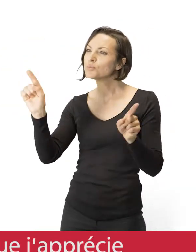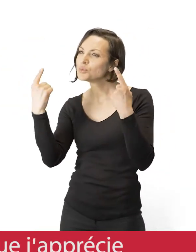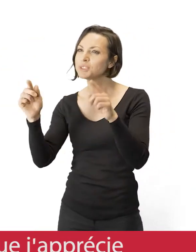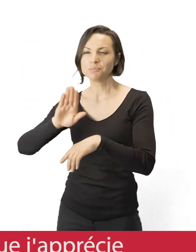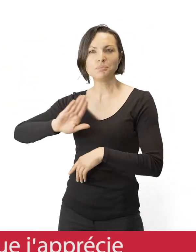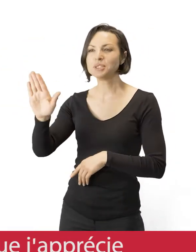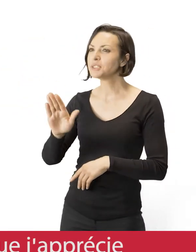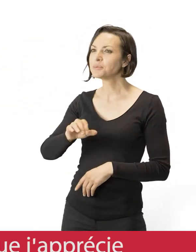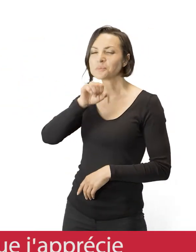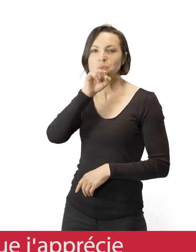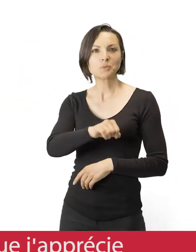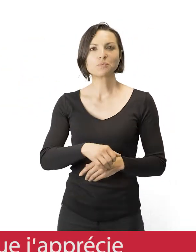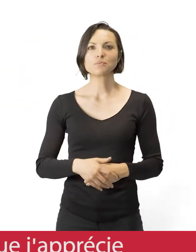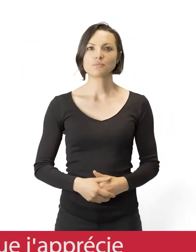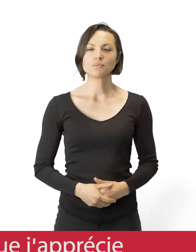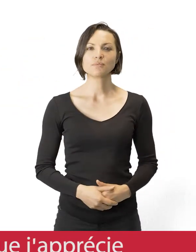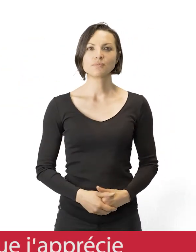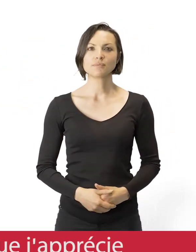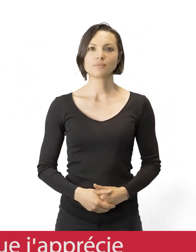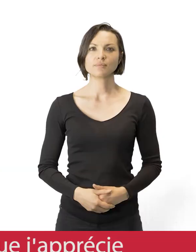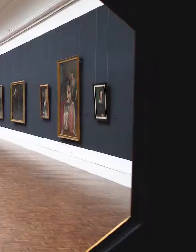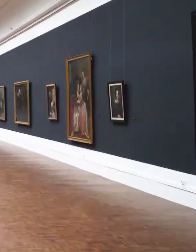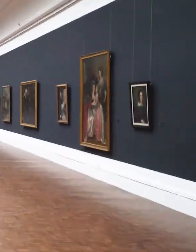également sa musique que j'apprécie tout particulièrement.